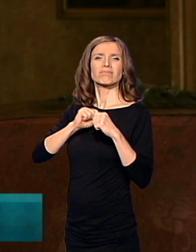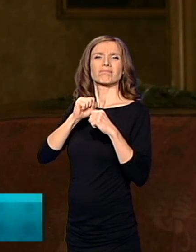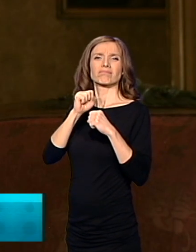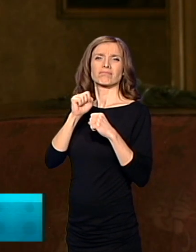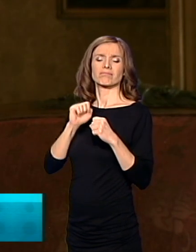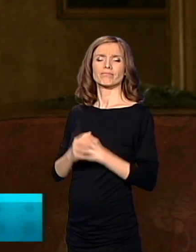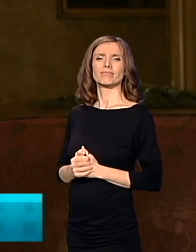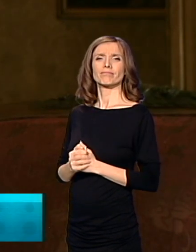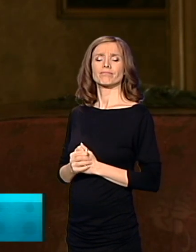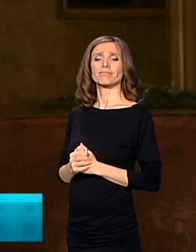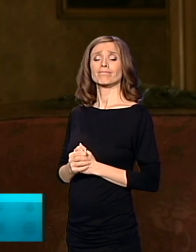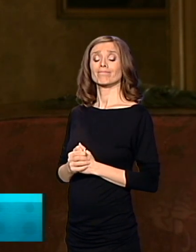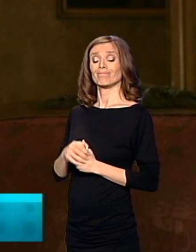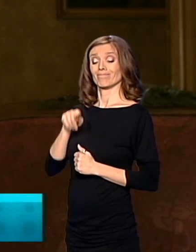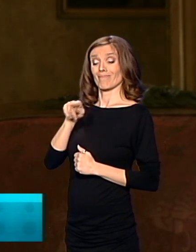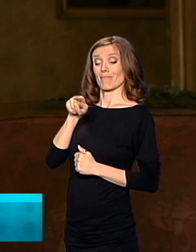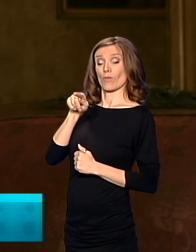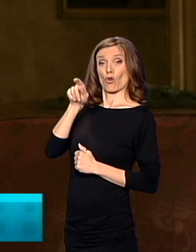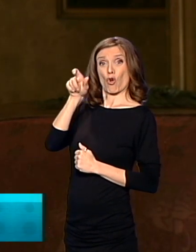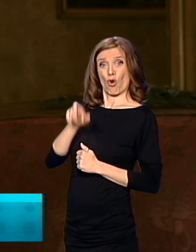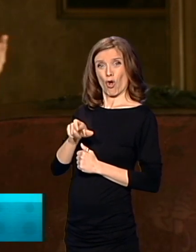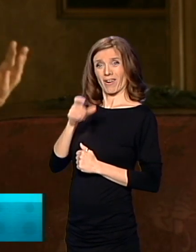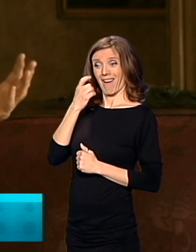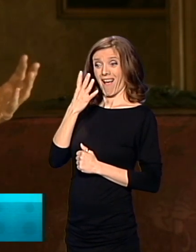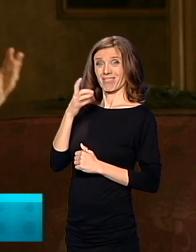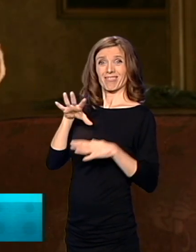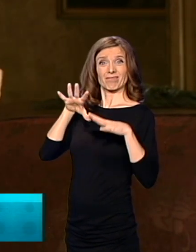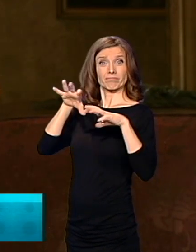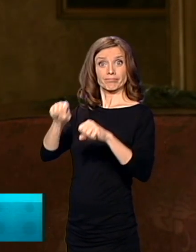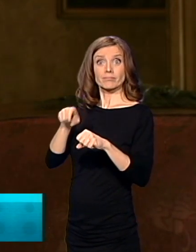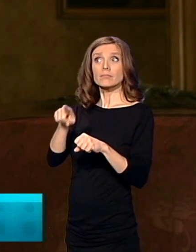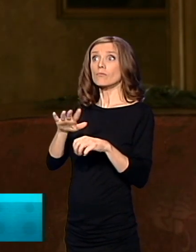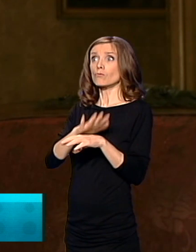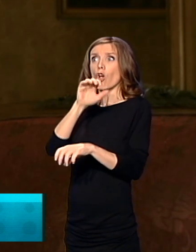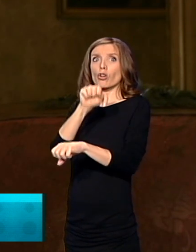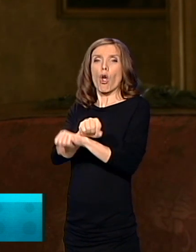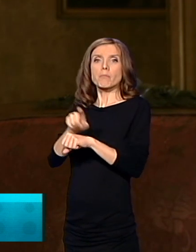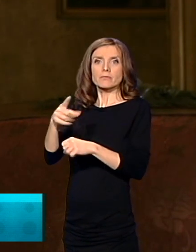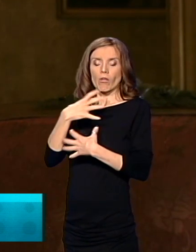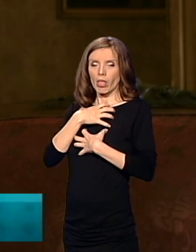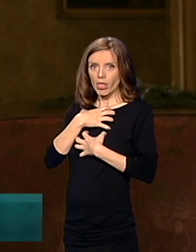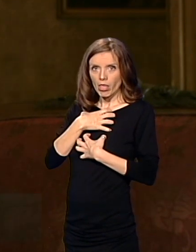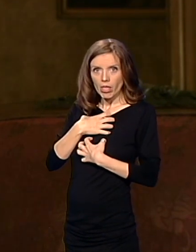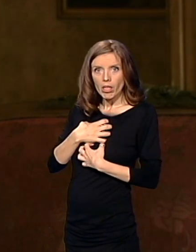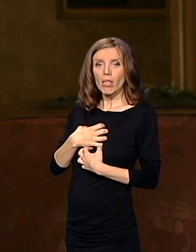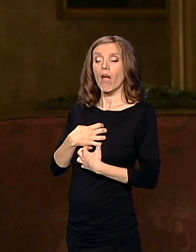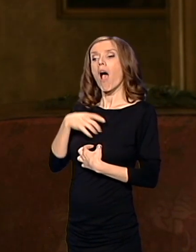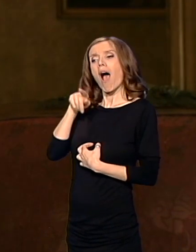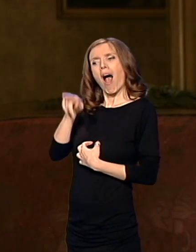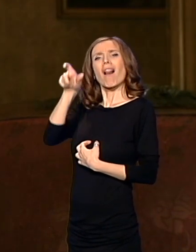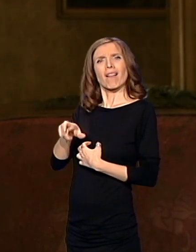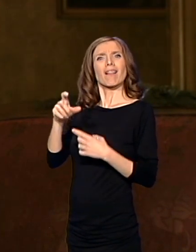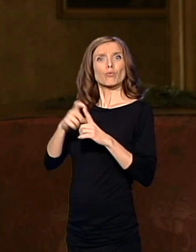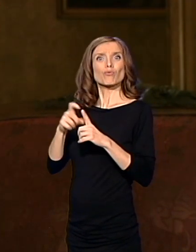On je to ropstvo doživio tragično, sve to je na sre. Ali je on, voleći svoju